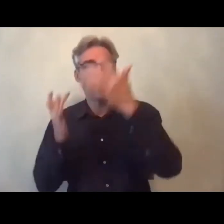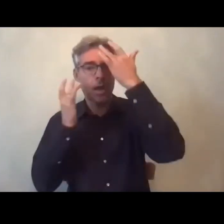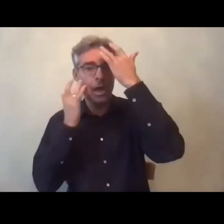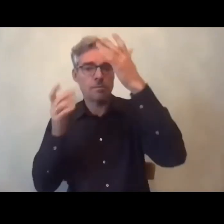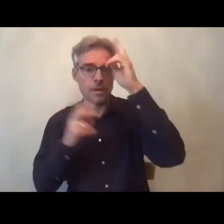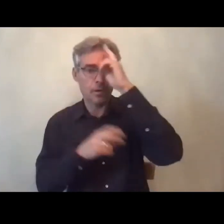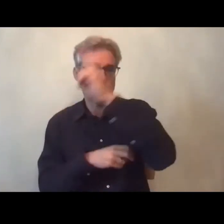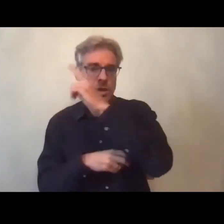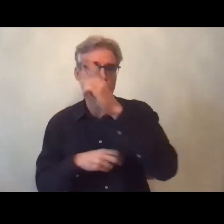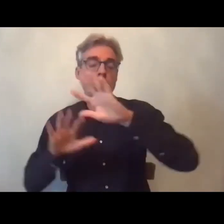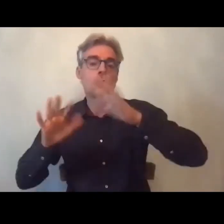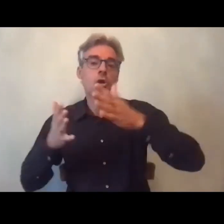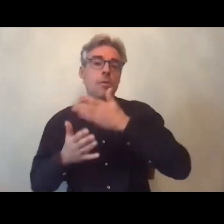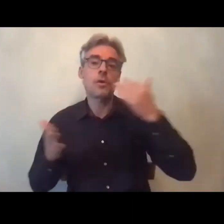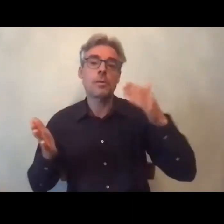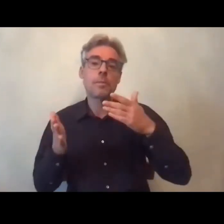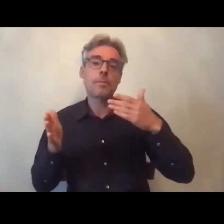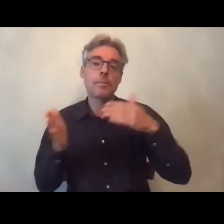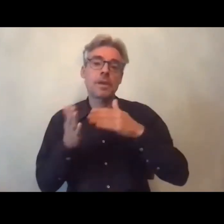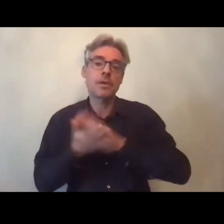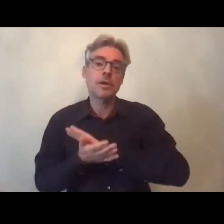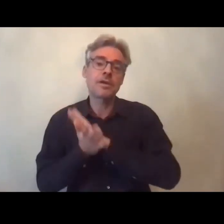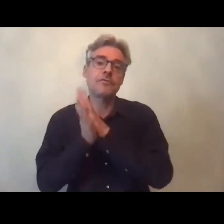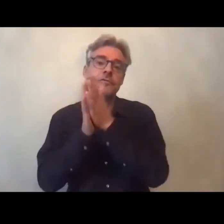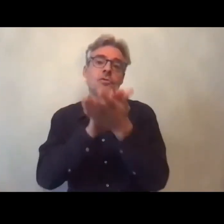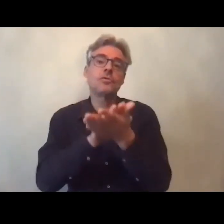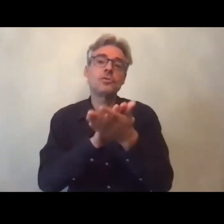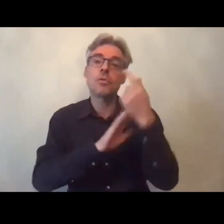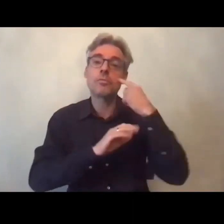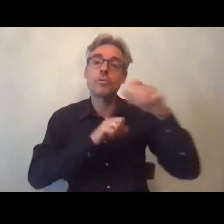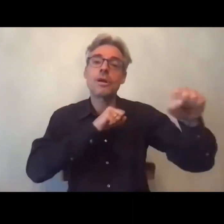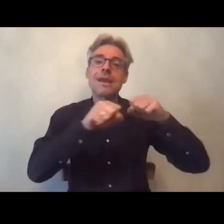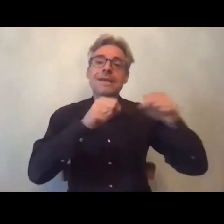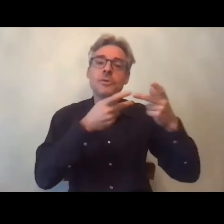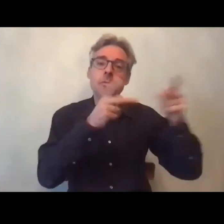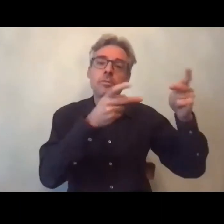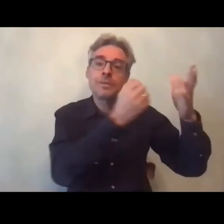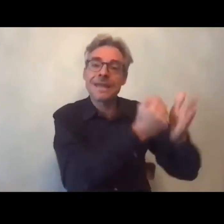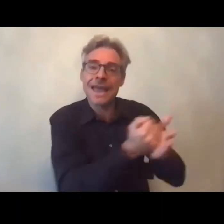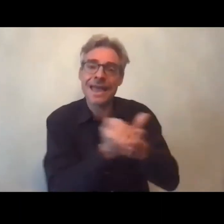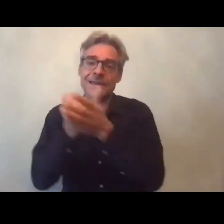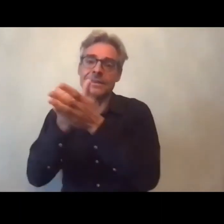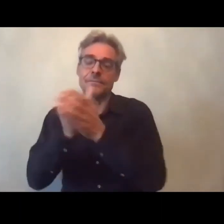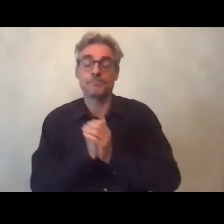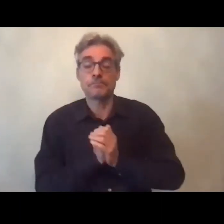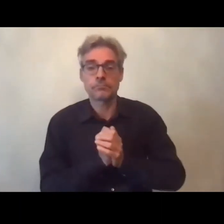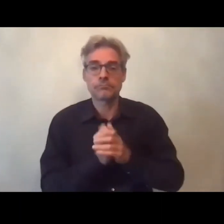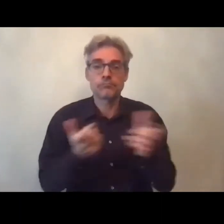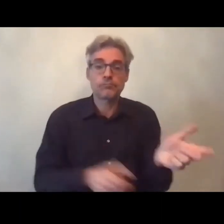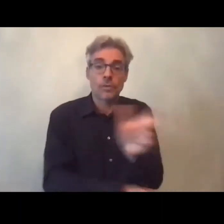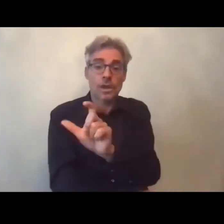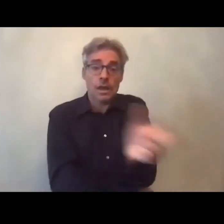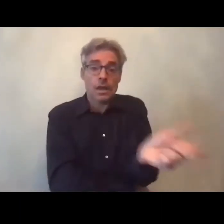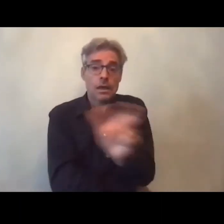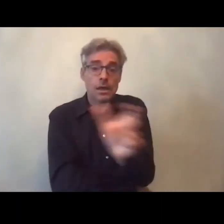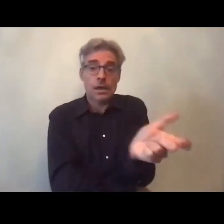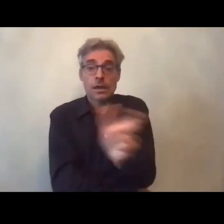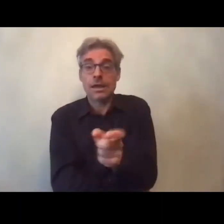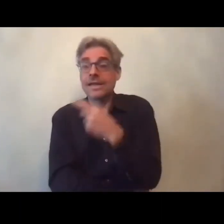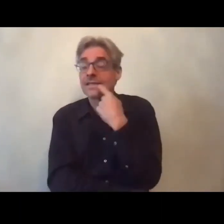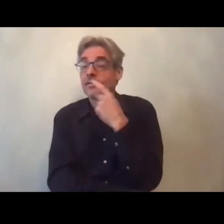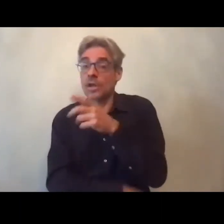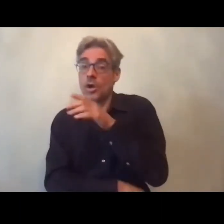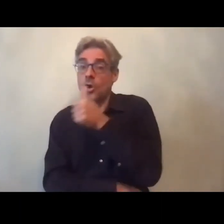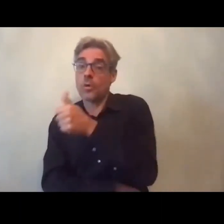d'amélioration des dispositifs d'action publique donc il s'agit d'une recherche qui valorise l'expertise